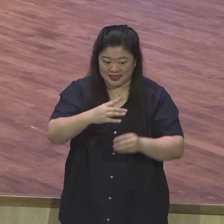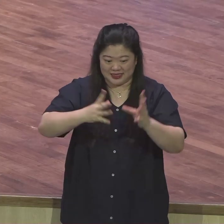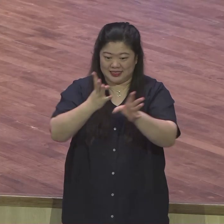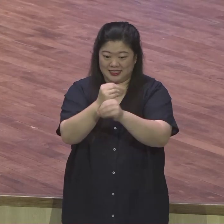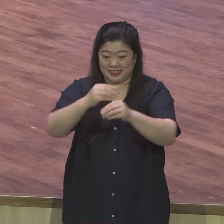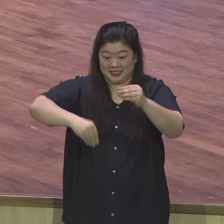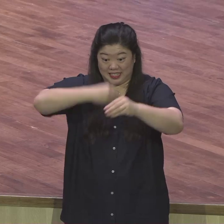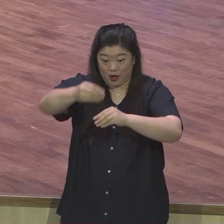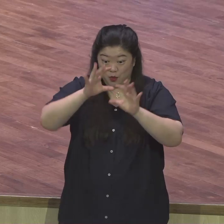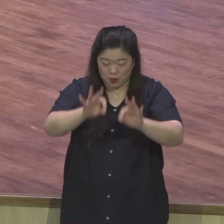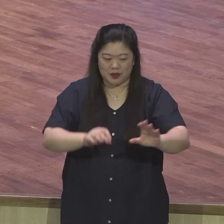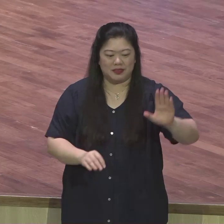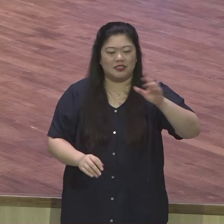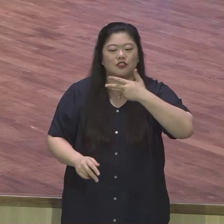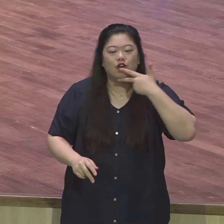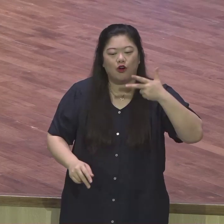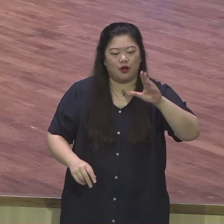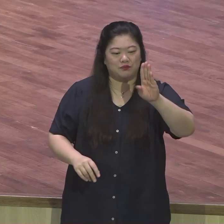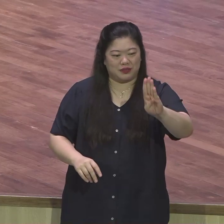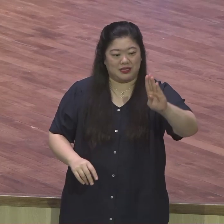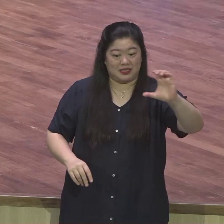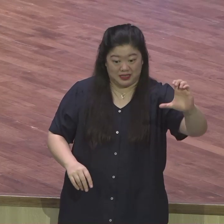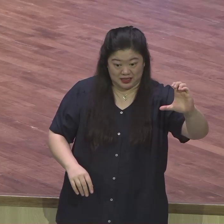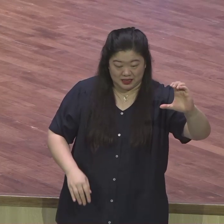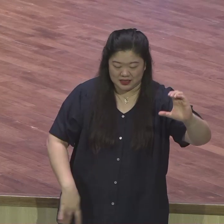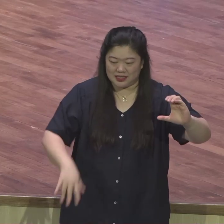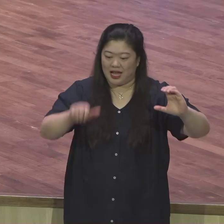날짜라니까요. 예수 밑에 남비다. 땡기 중도 마찬가지. 이거 읽어야 돼요.